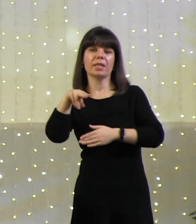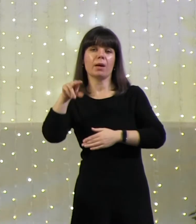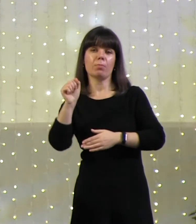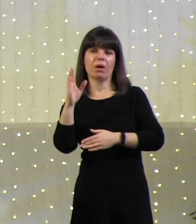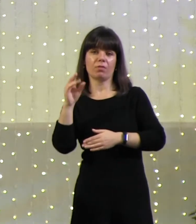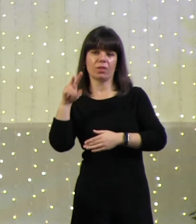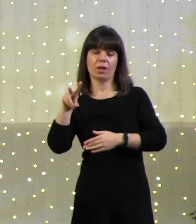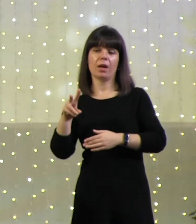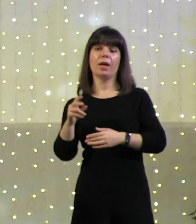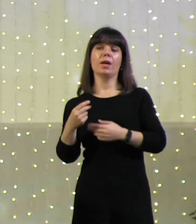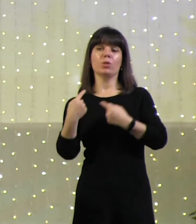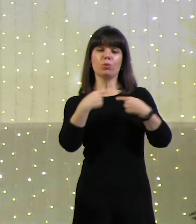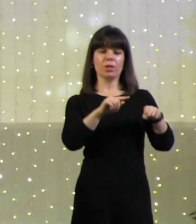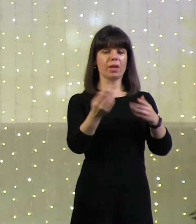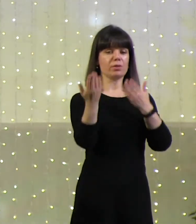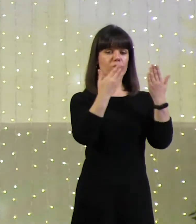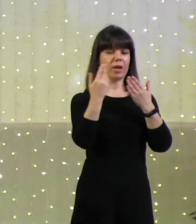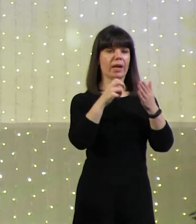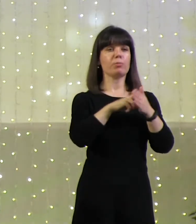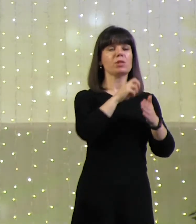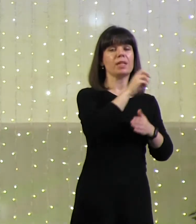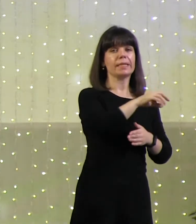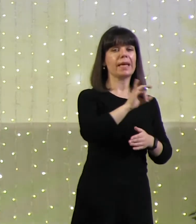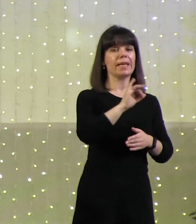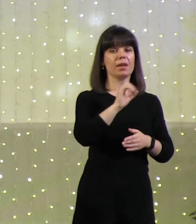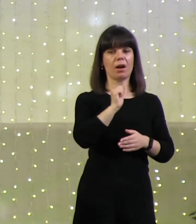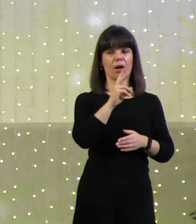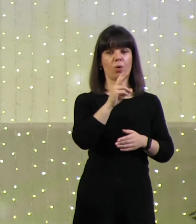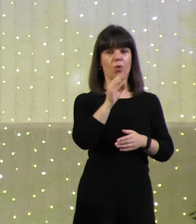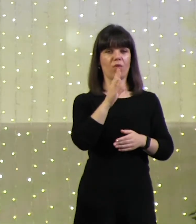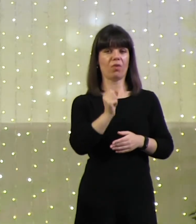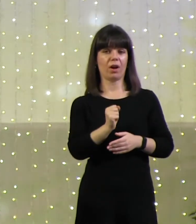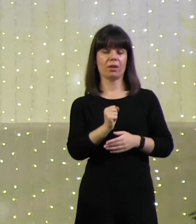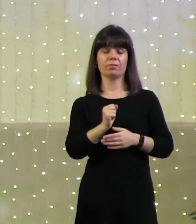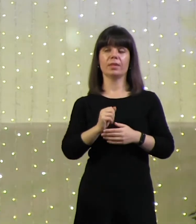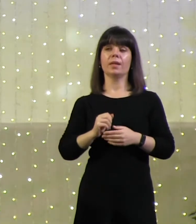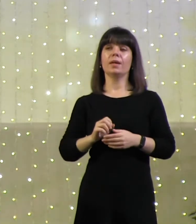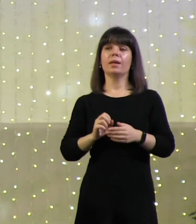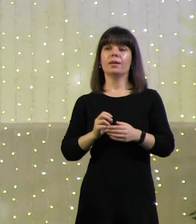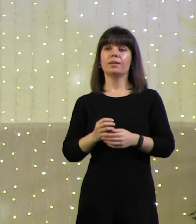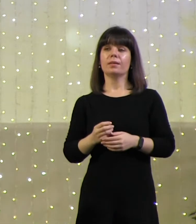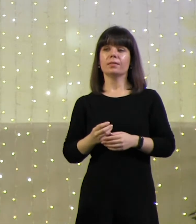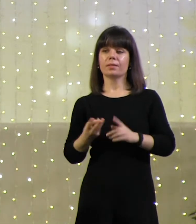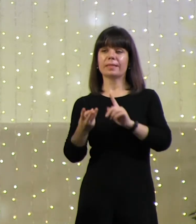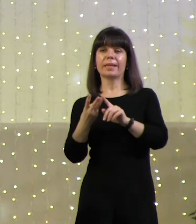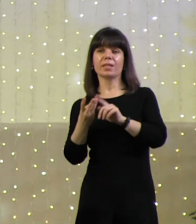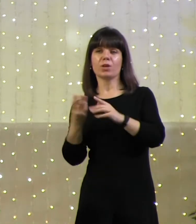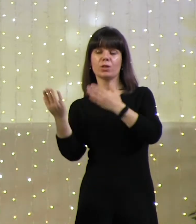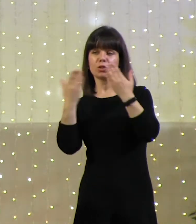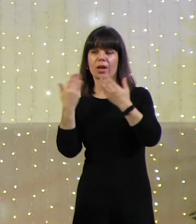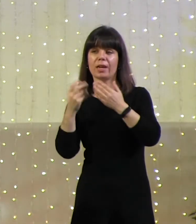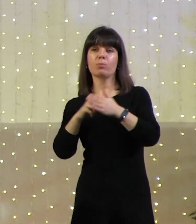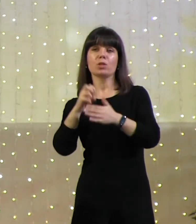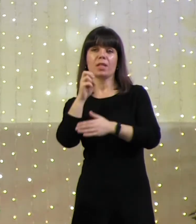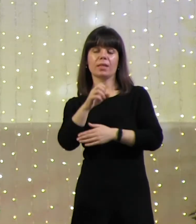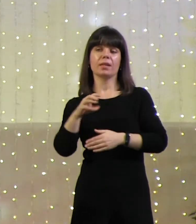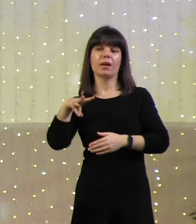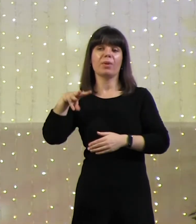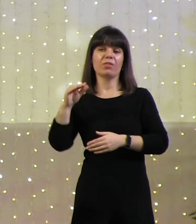послание Иакова, третьи читали послание Матфея, апостольские, неапостольские.